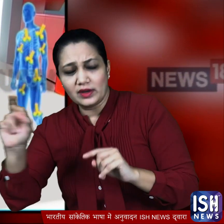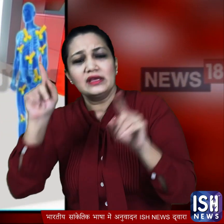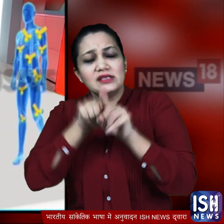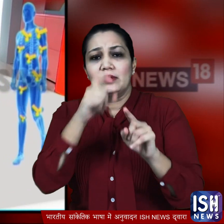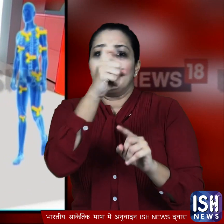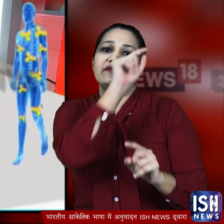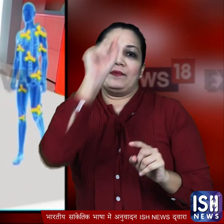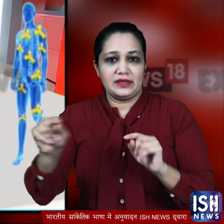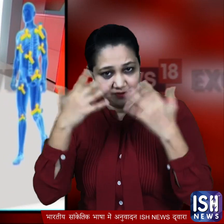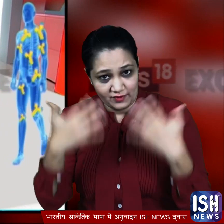साथ प्रतिशर